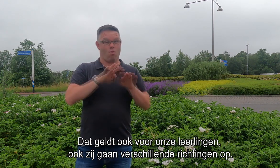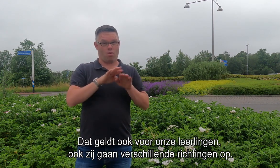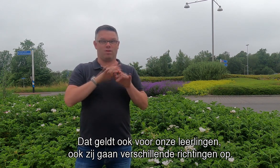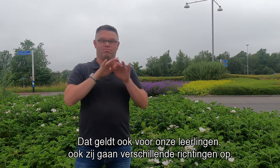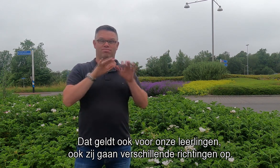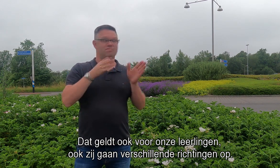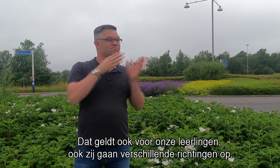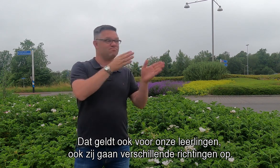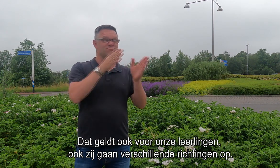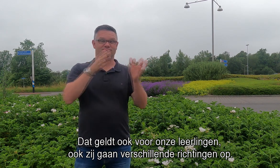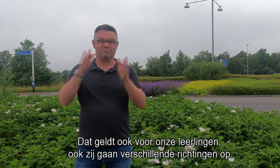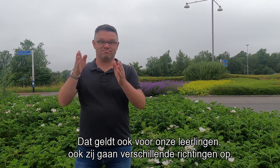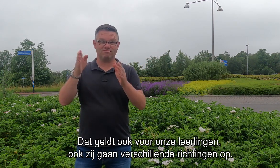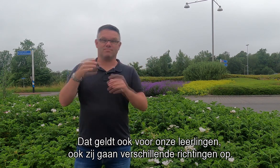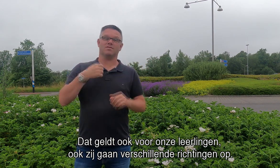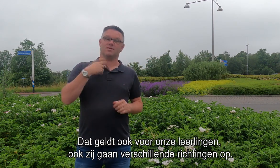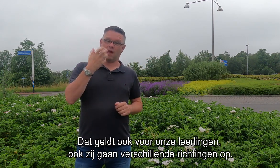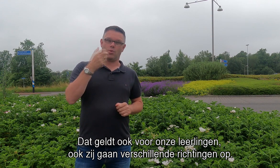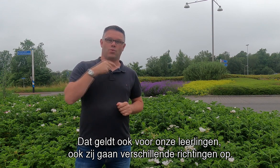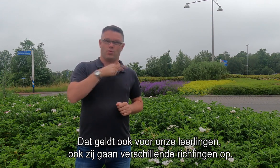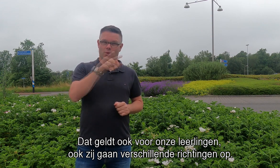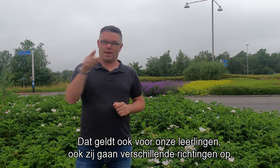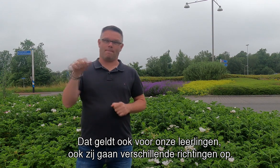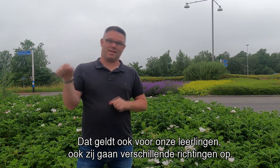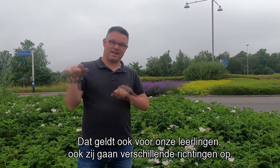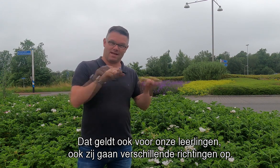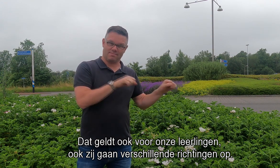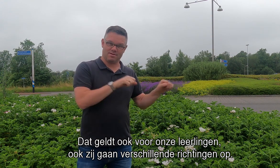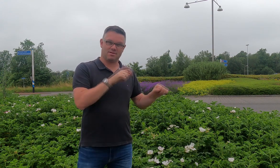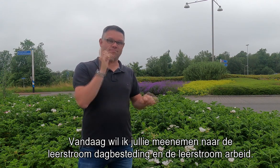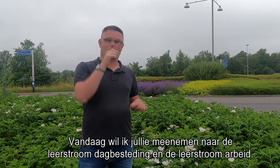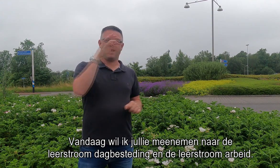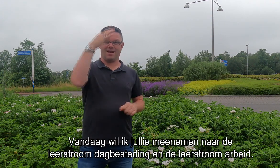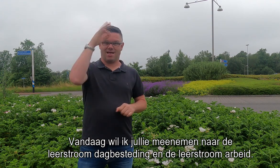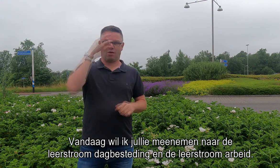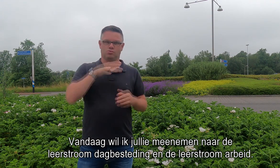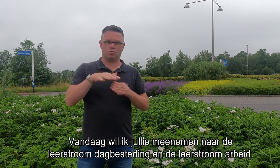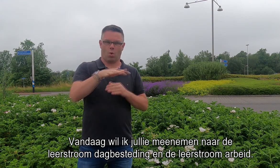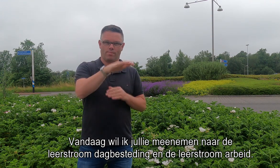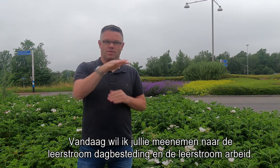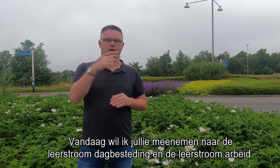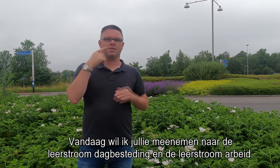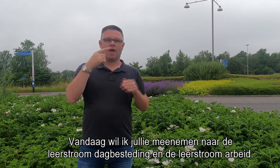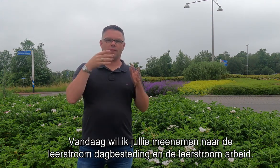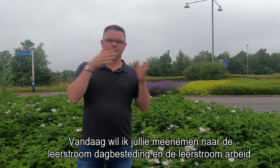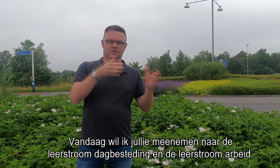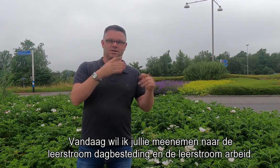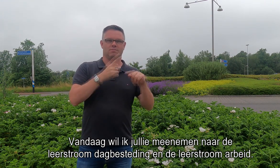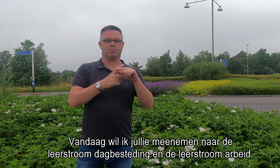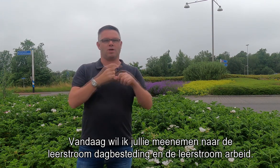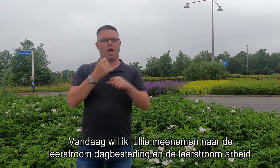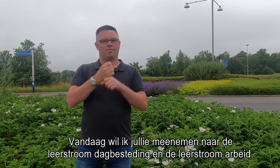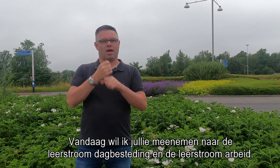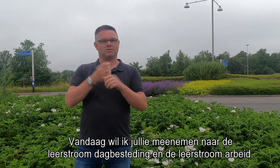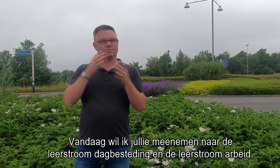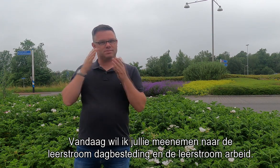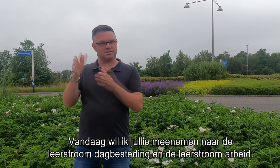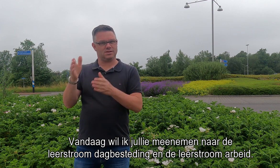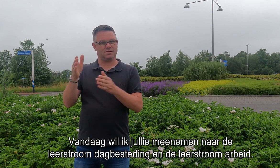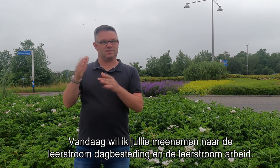Dat geldt ook voor onze leerlingen, ook zij gaan verschillende richtingen in. Vandaag wil ik jullie meenemen naar de leersloom dagbesteding en